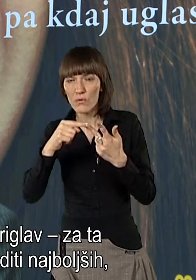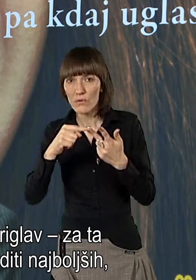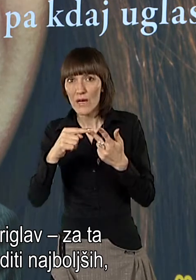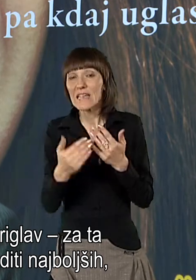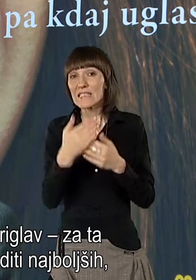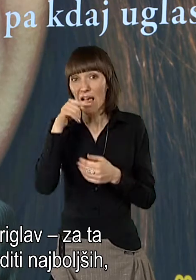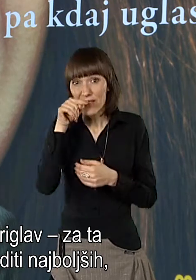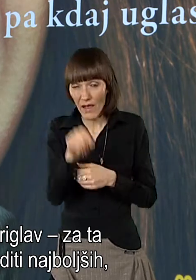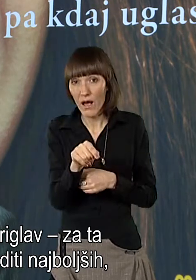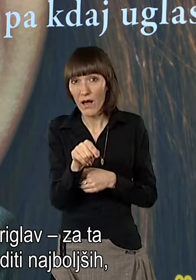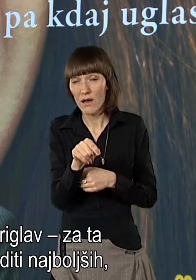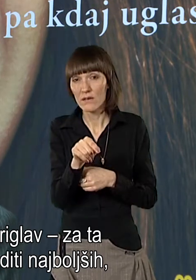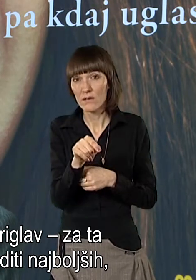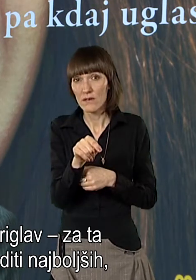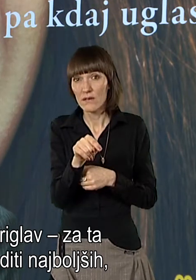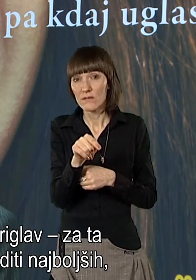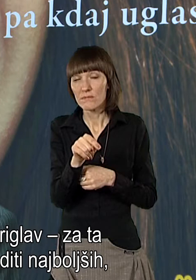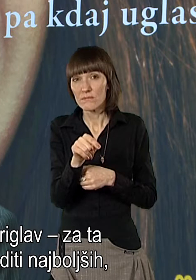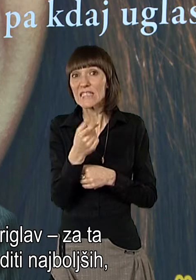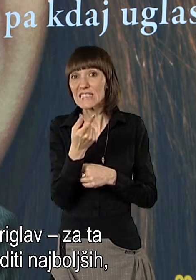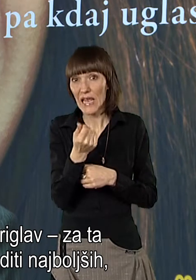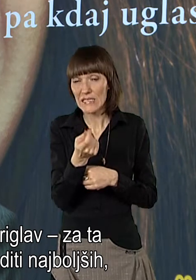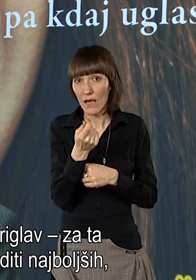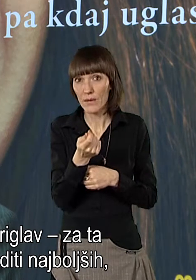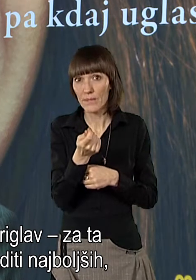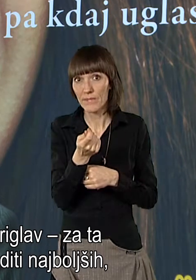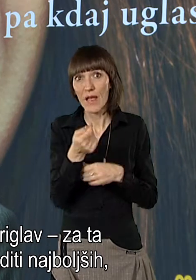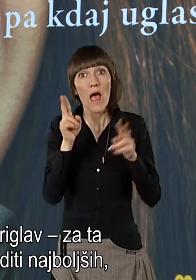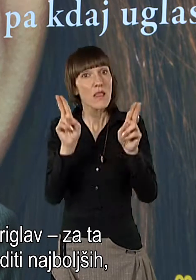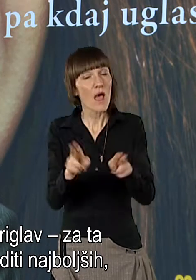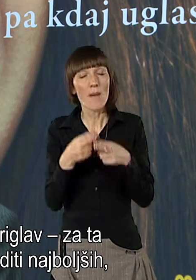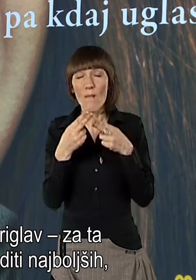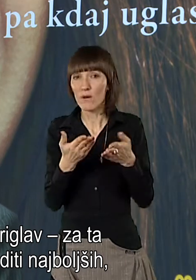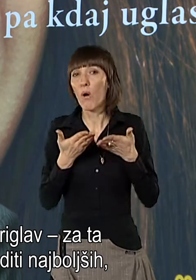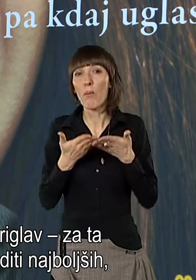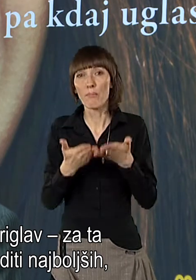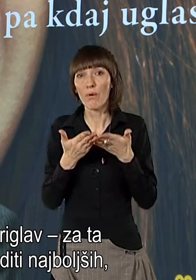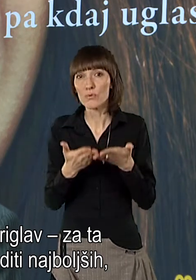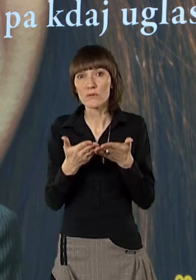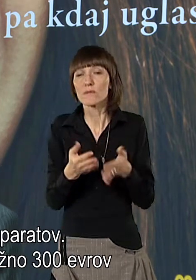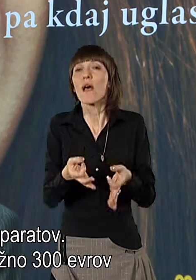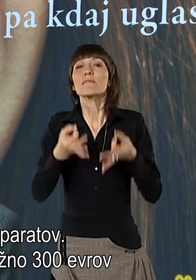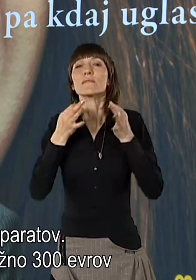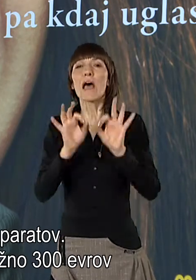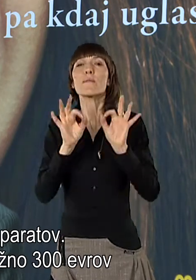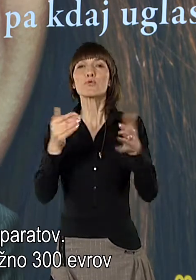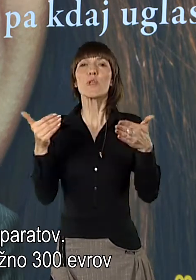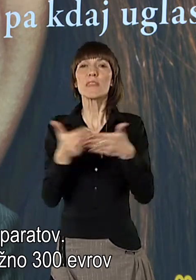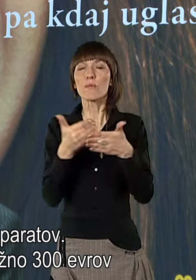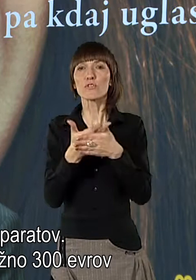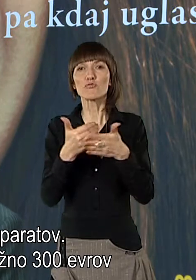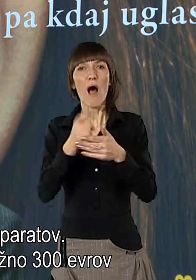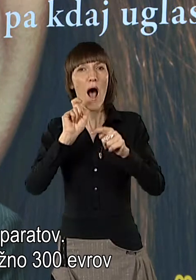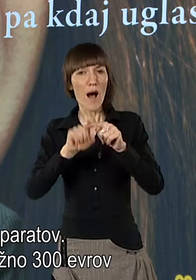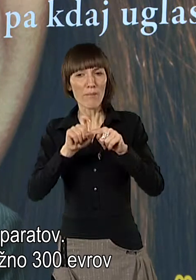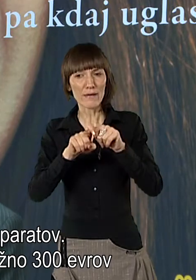Pač za ta znesek ne moremo nuditi najboljših, najsodobnejših